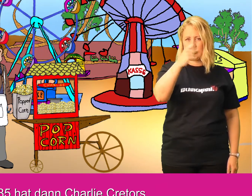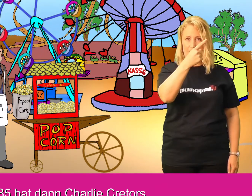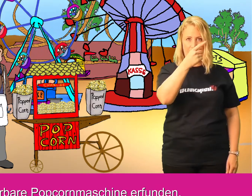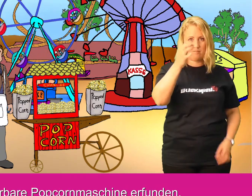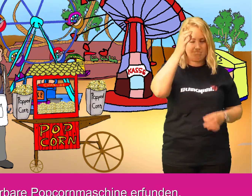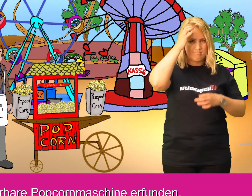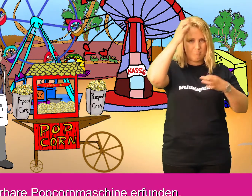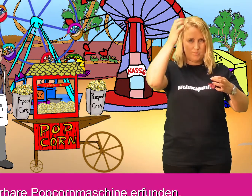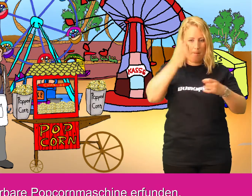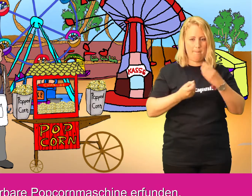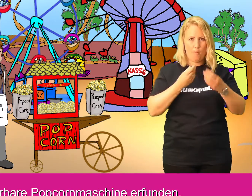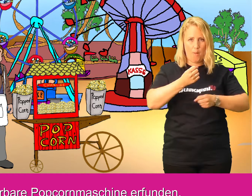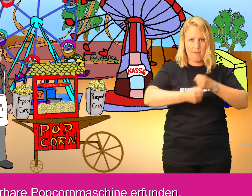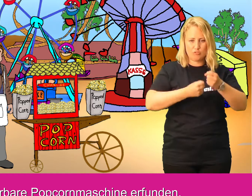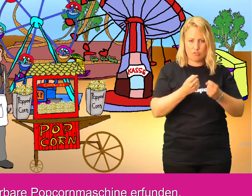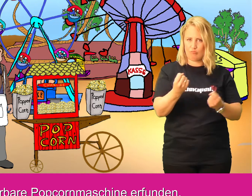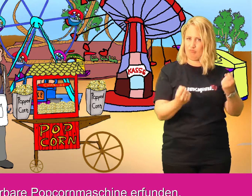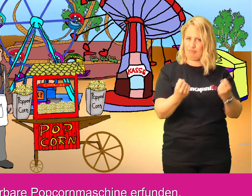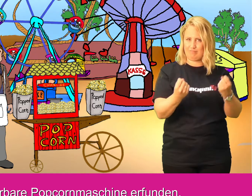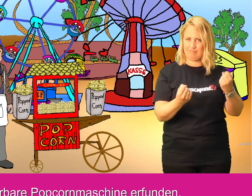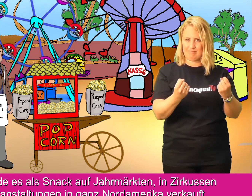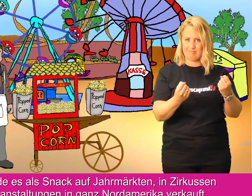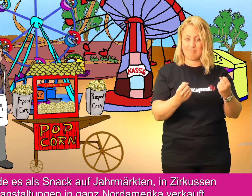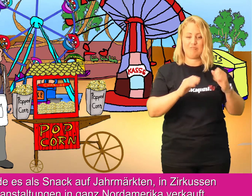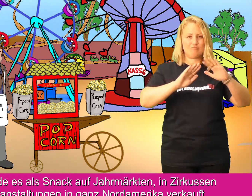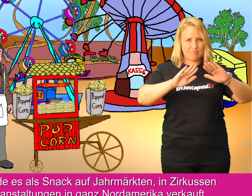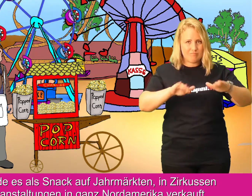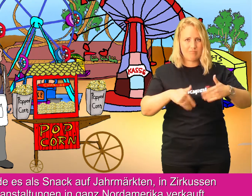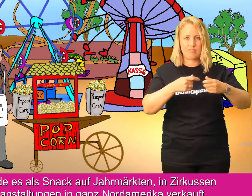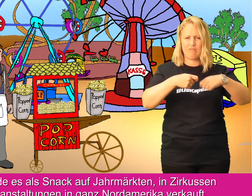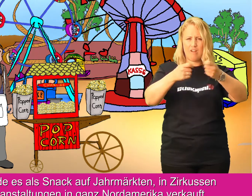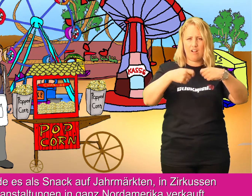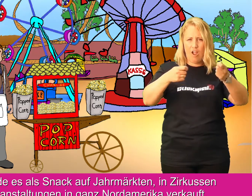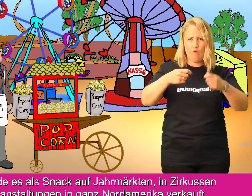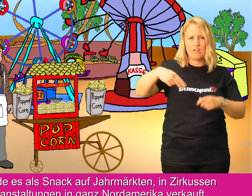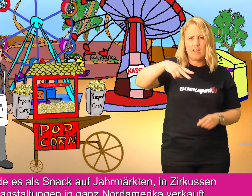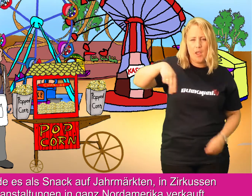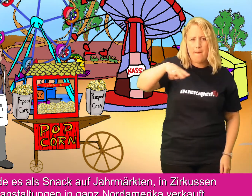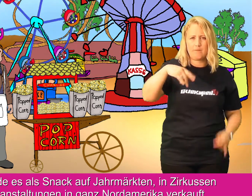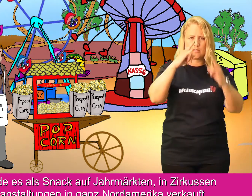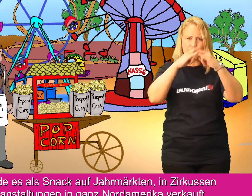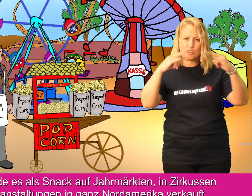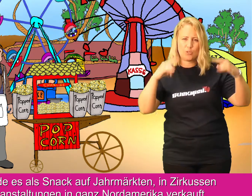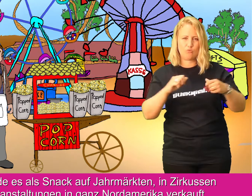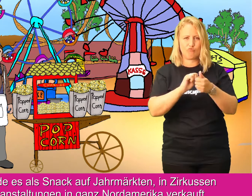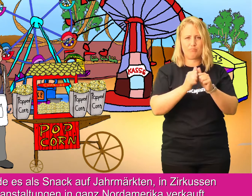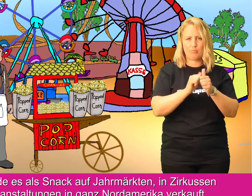eine fahrbare Popcornmaschine erfunden. Und ab da wurde es als Snack auf Jahrmärkten, in